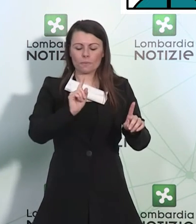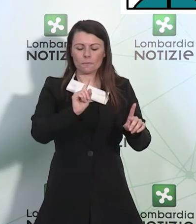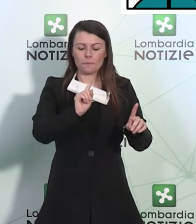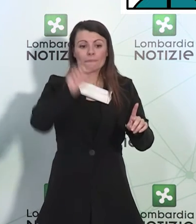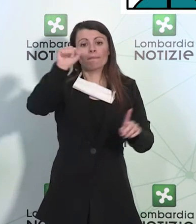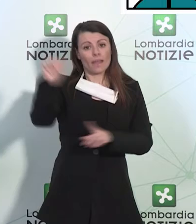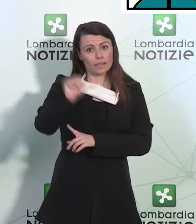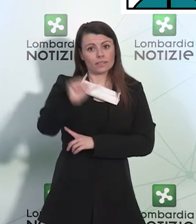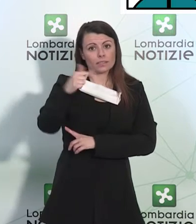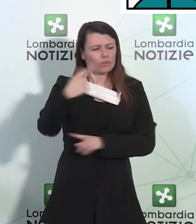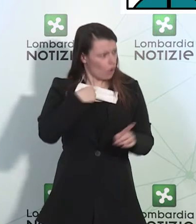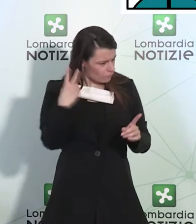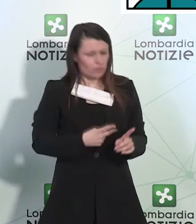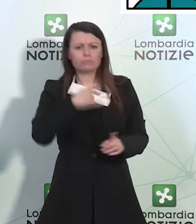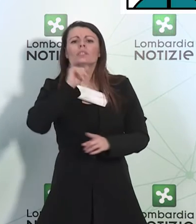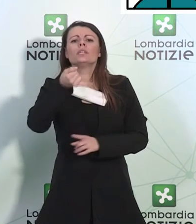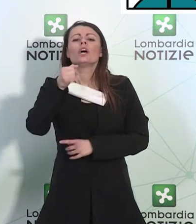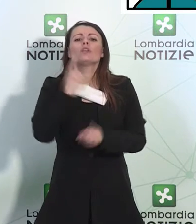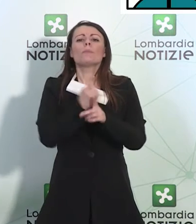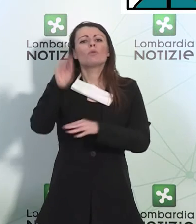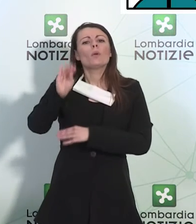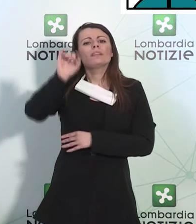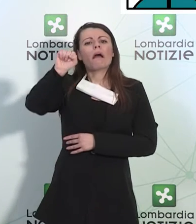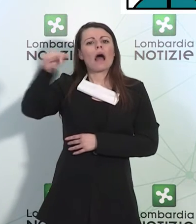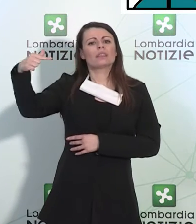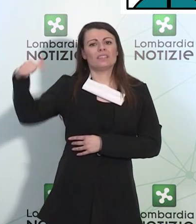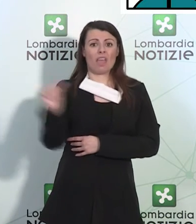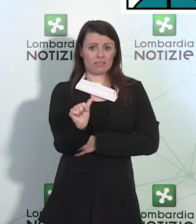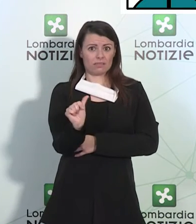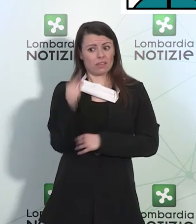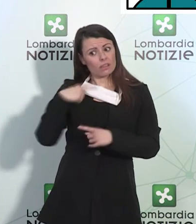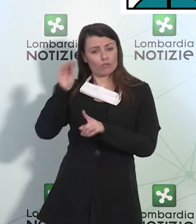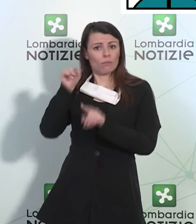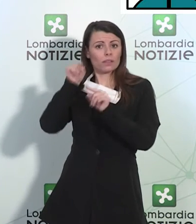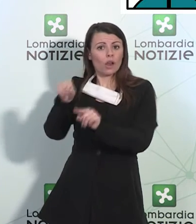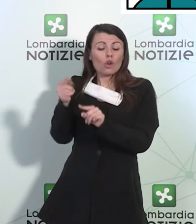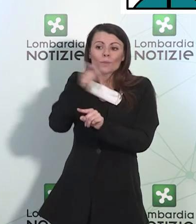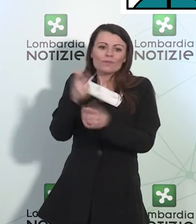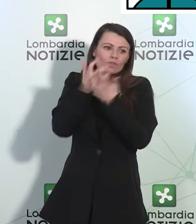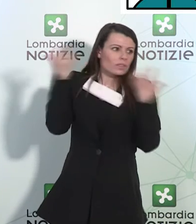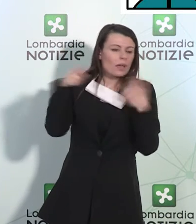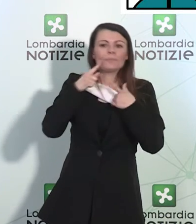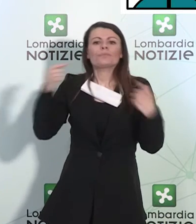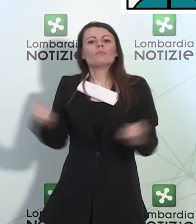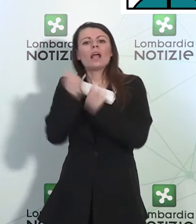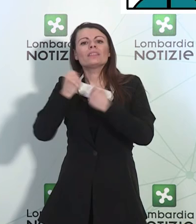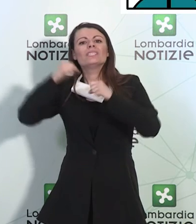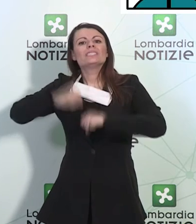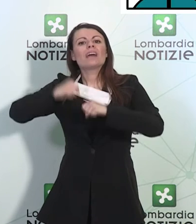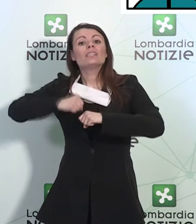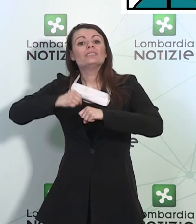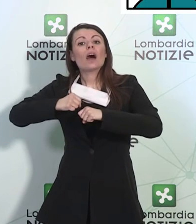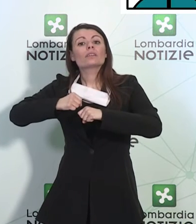SS, no, la TS. Mi chiedo alla TS perché è chiaro che comunque l'attività sanitaria anche all'interno delle